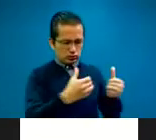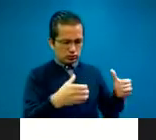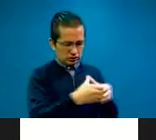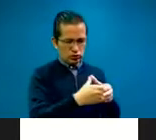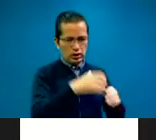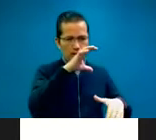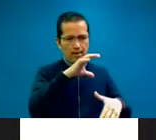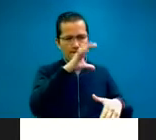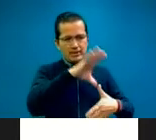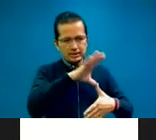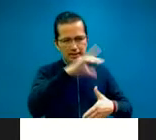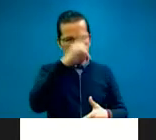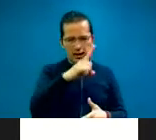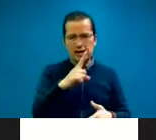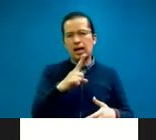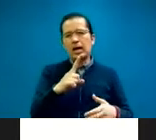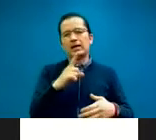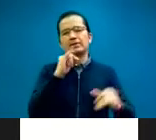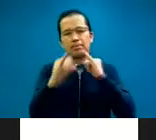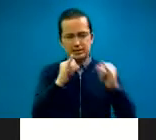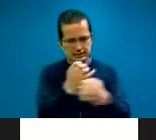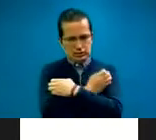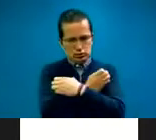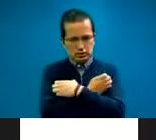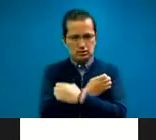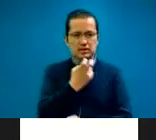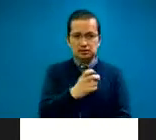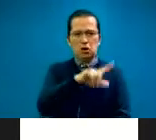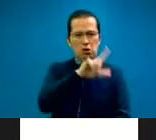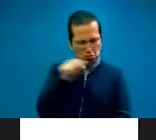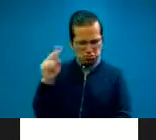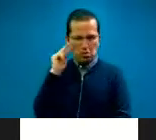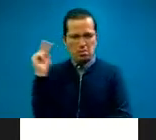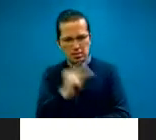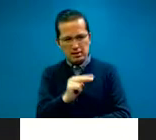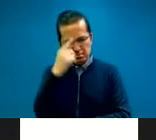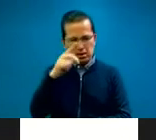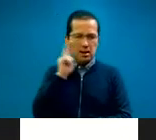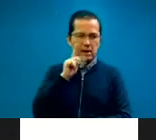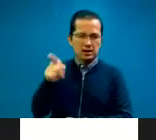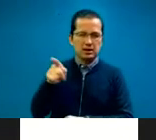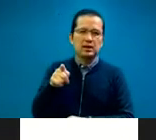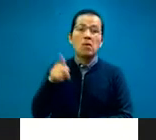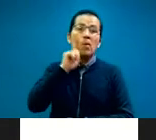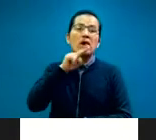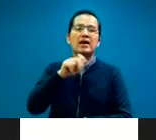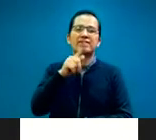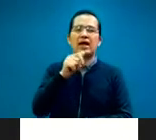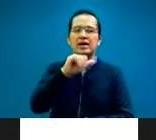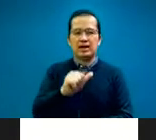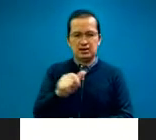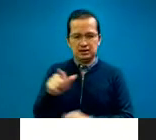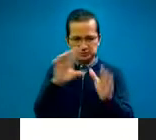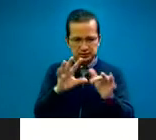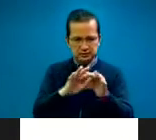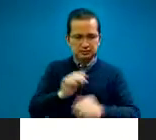Translators in Education. Tendrás que ver el programa después para ver qué nos comenta Natalia Barca. Bueno, Natalia